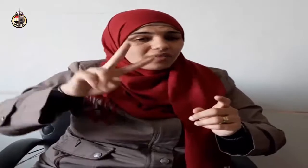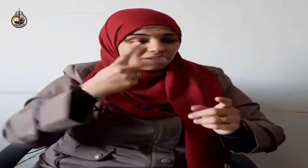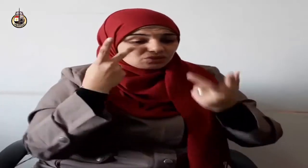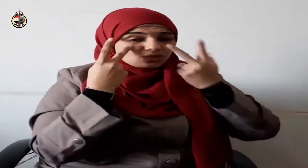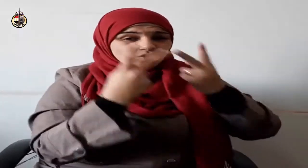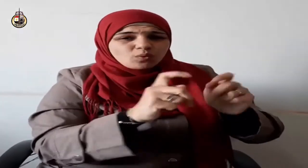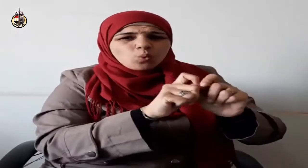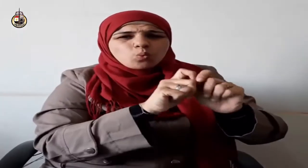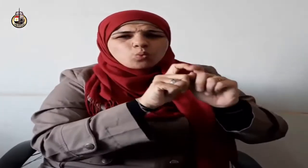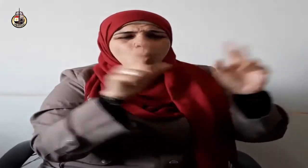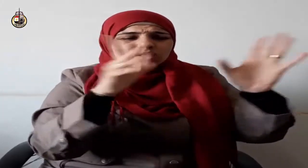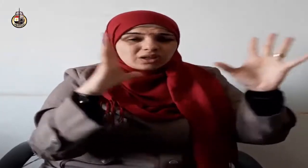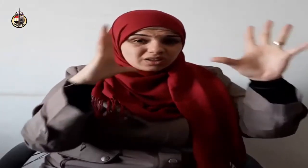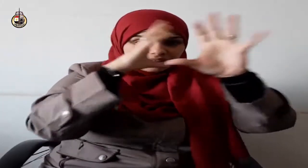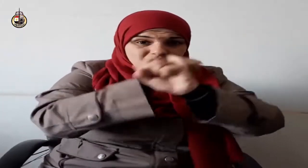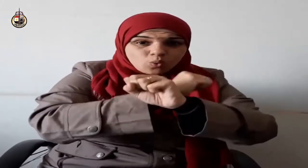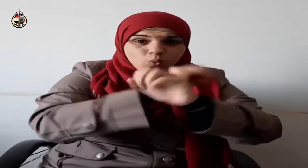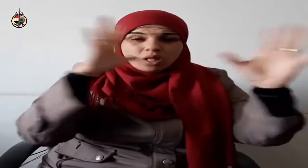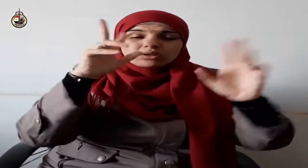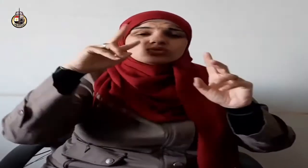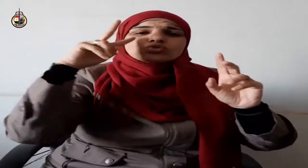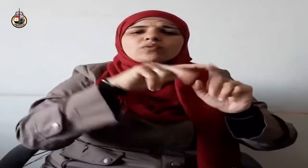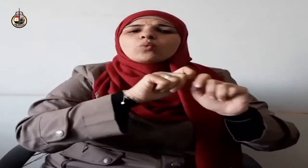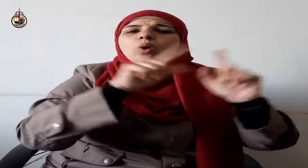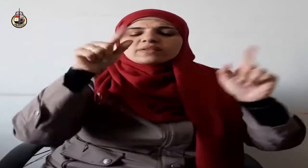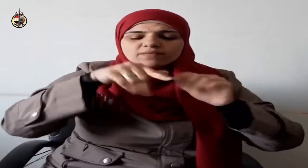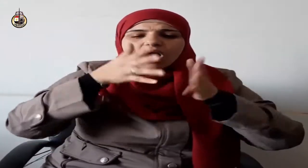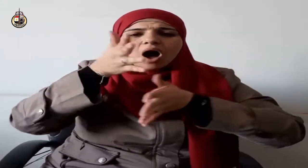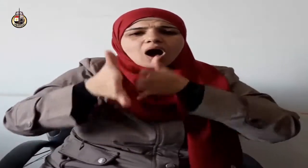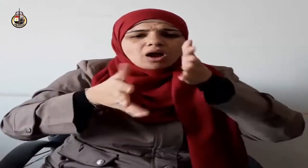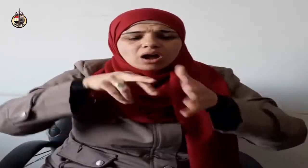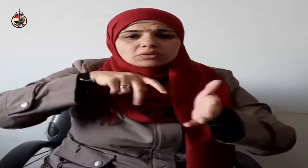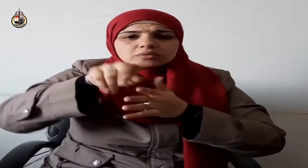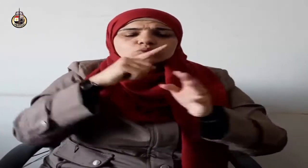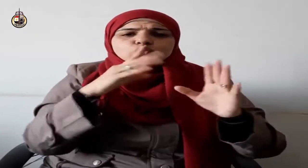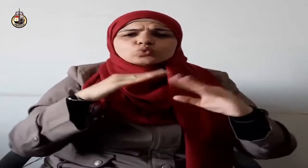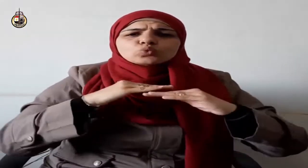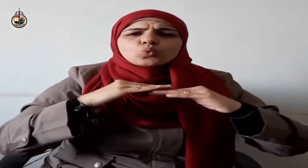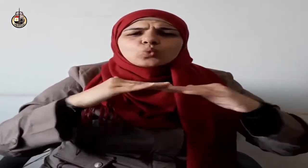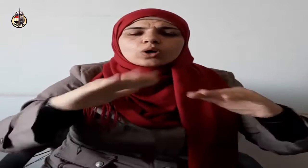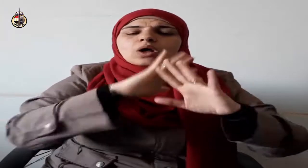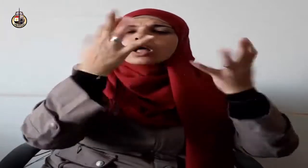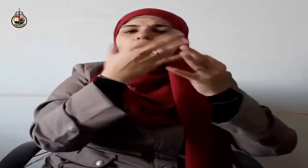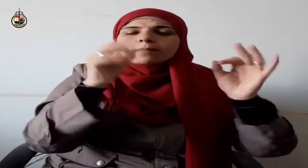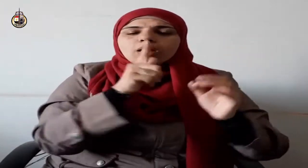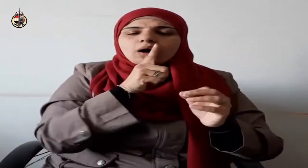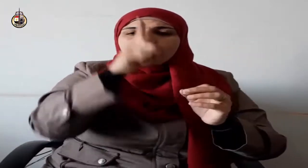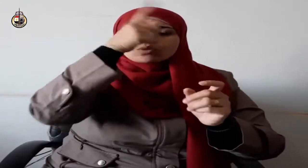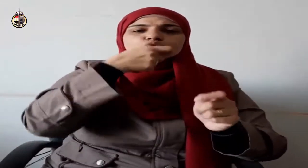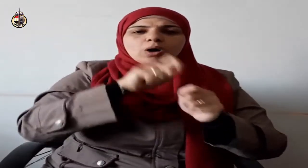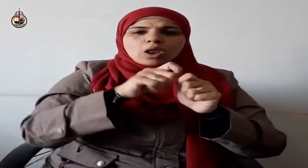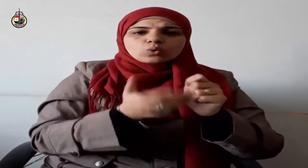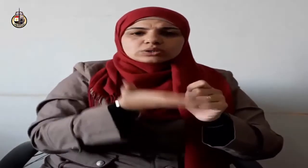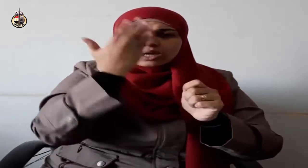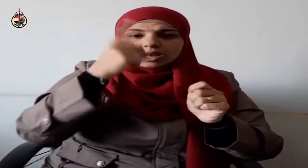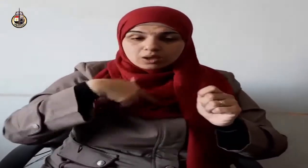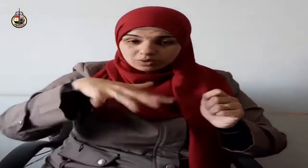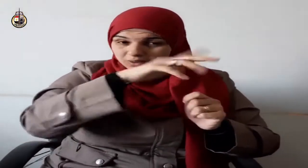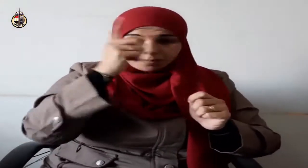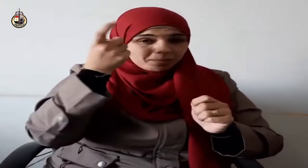أن تعبد الله كأنك تراه فإن لم تكن تراه فإنه يراك وهنا